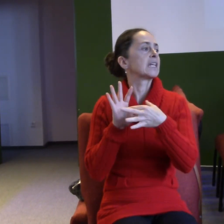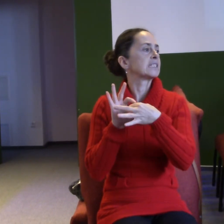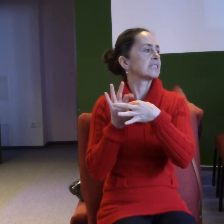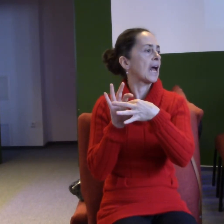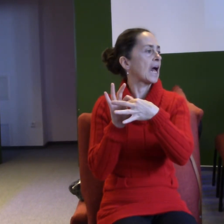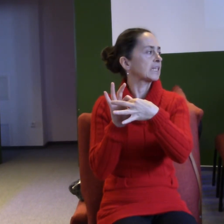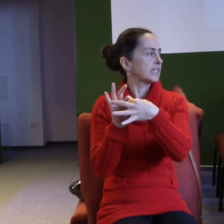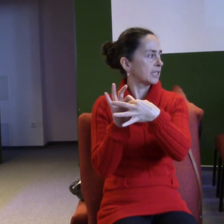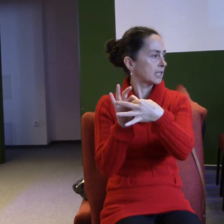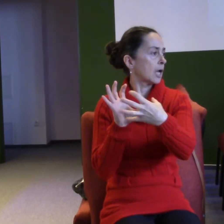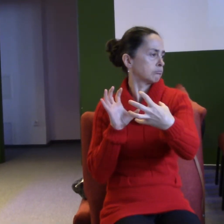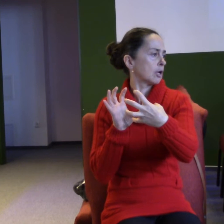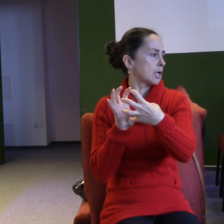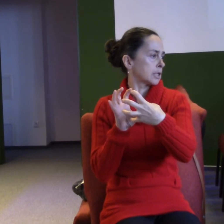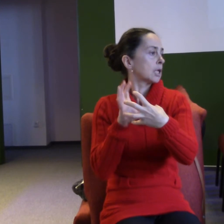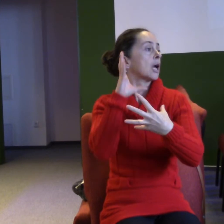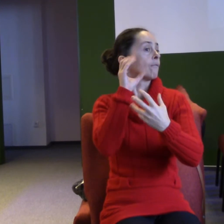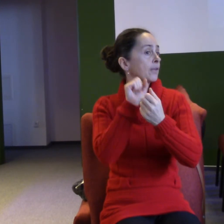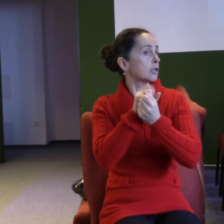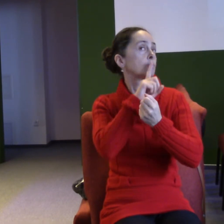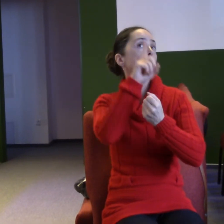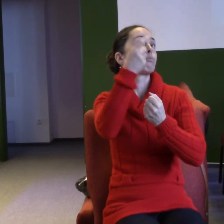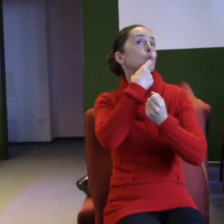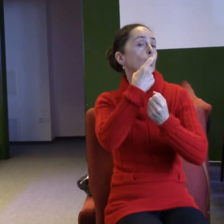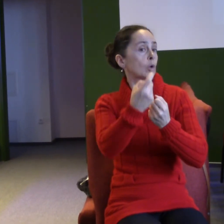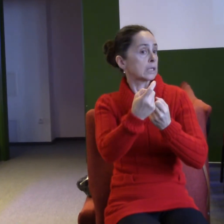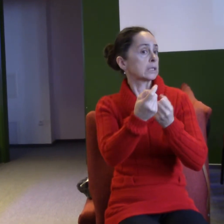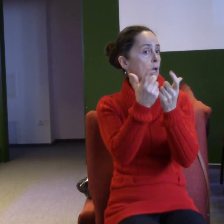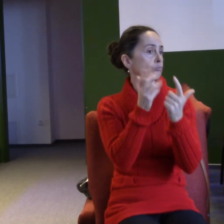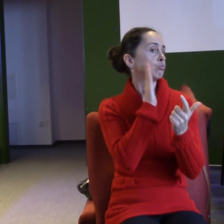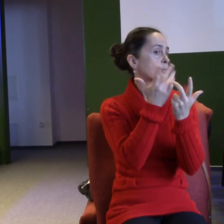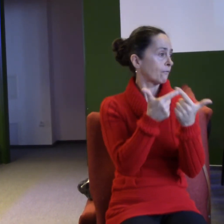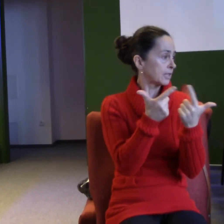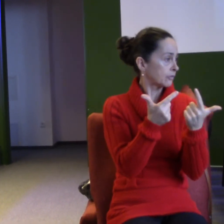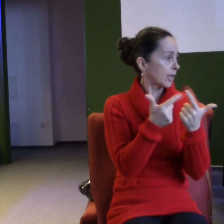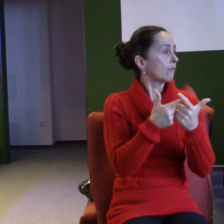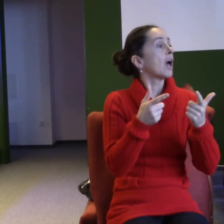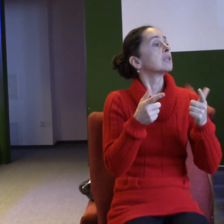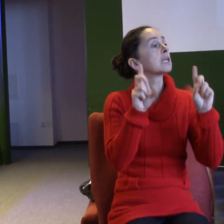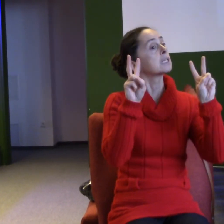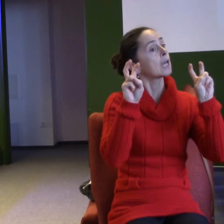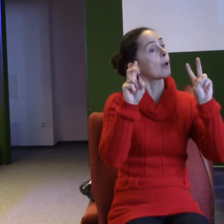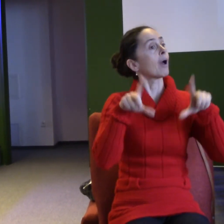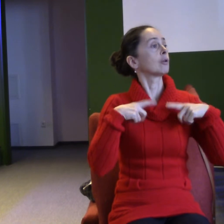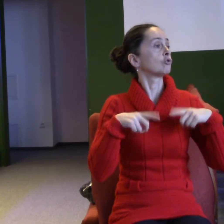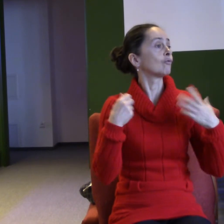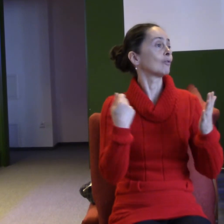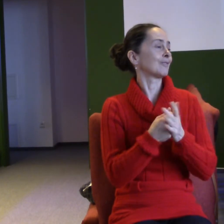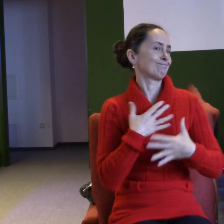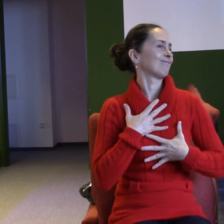o které věříme, že pámluvi chtěla, abychom o ní mluvili. Ta série se jmenuje Život v radosti. Dneska se budeme